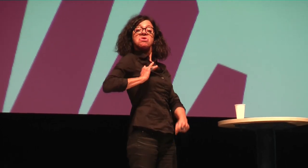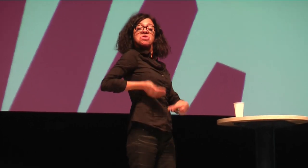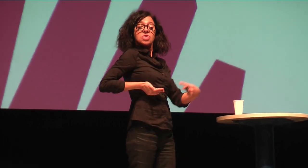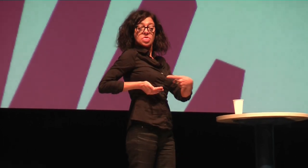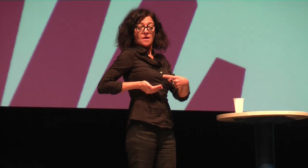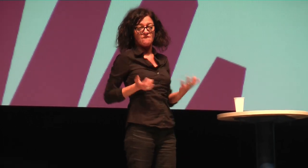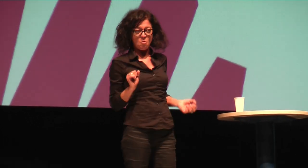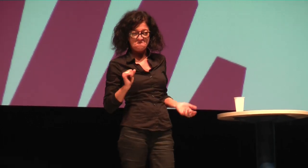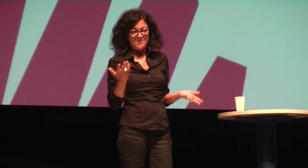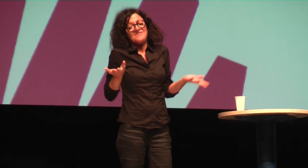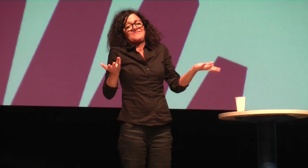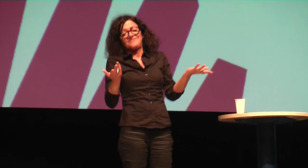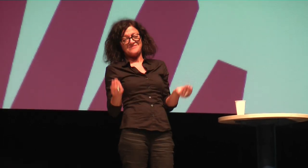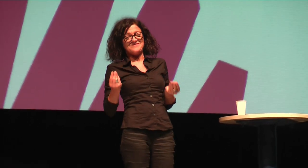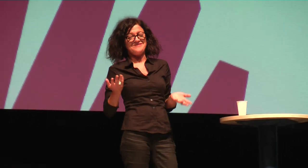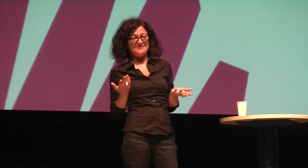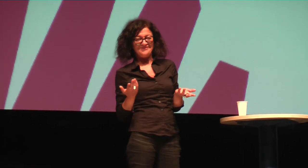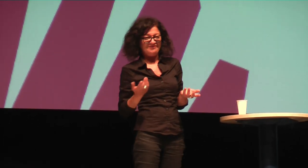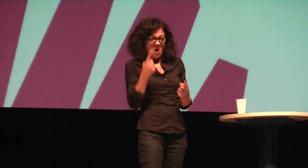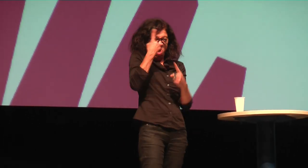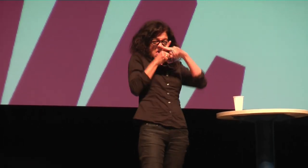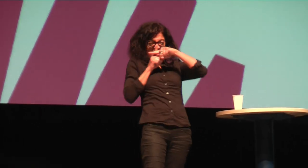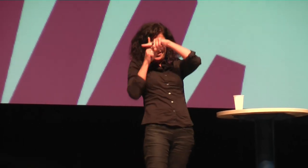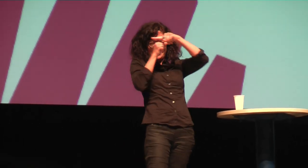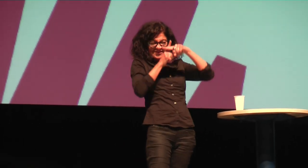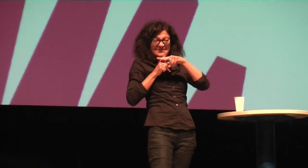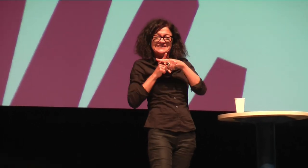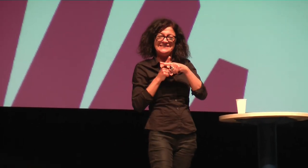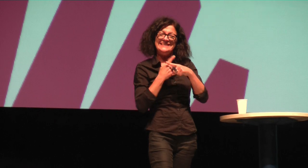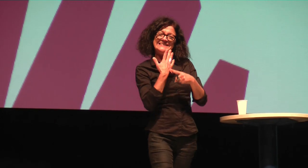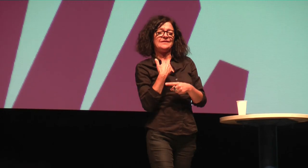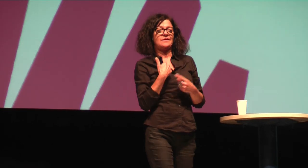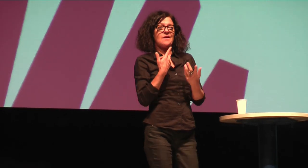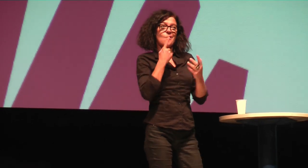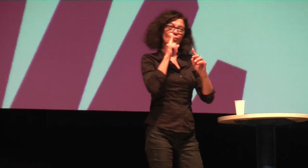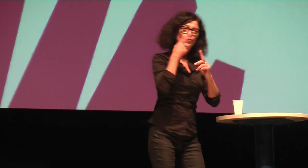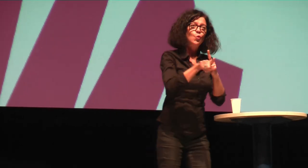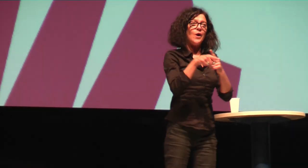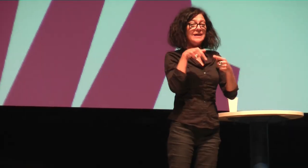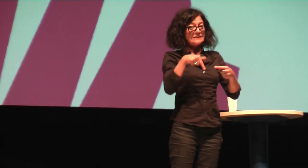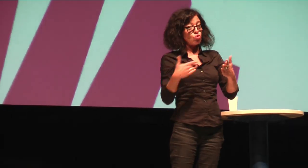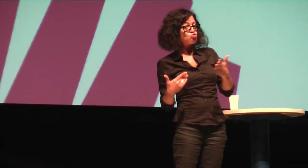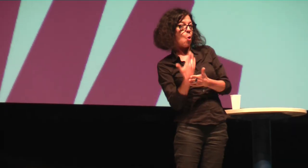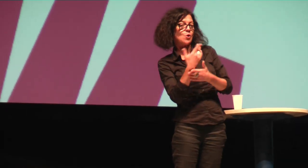und diskriminiert mich damit. Aber warum ist diese Gebärde für Frau nicht auch diskriminierend? Also man